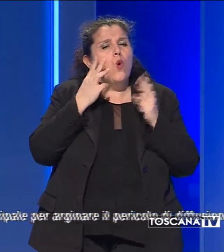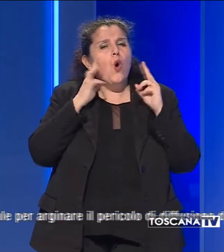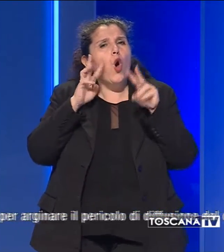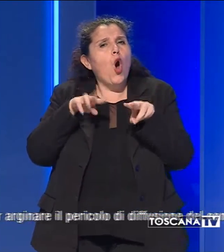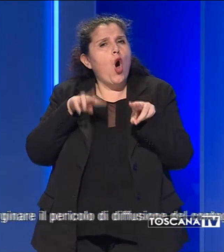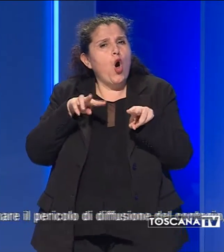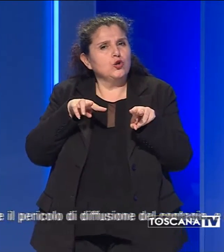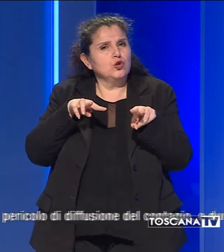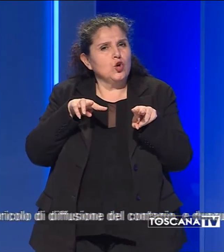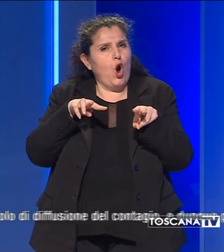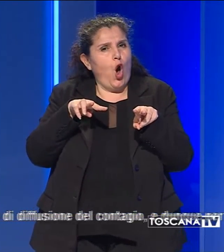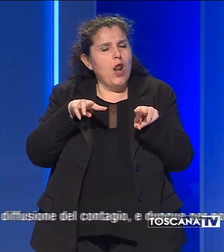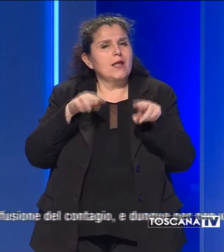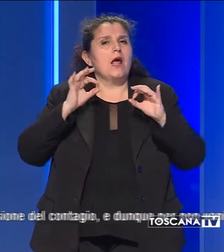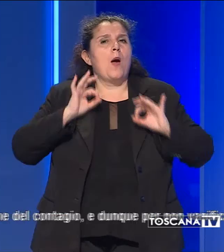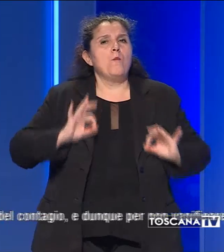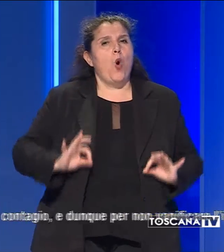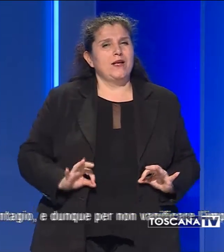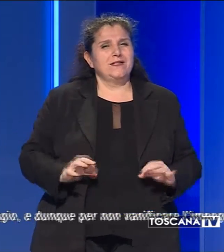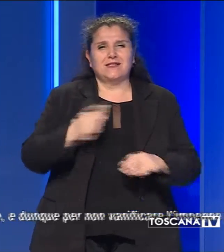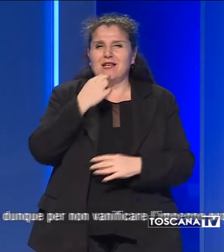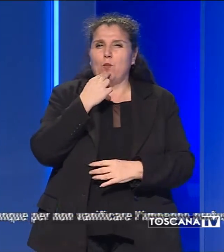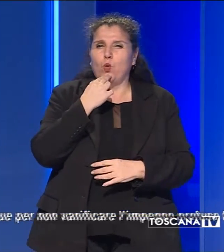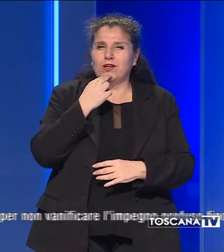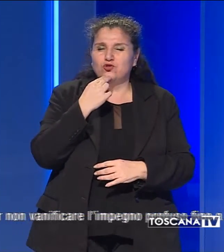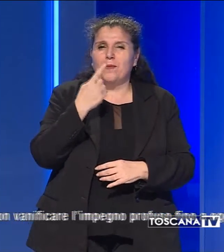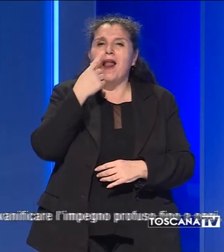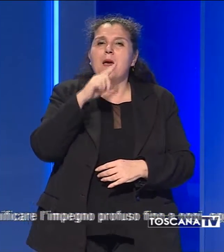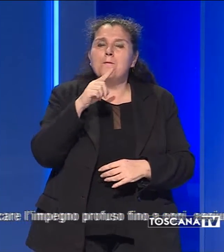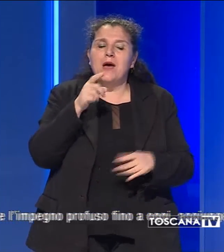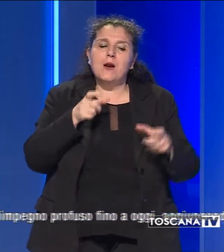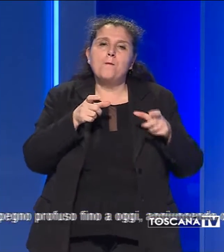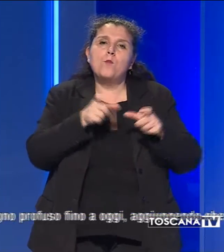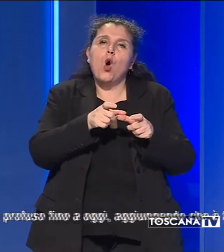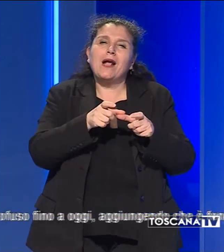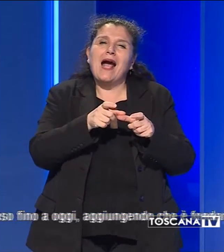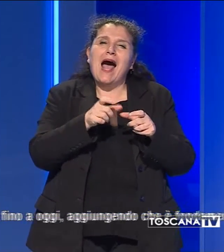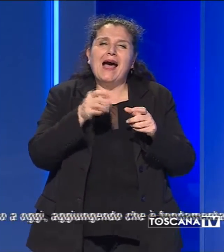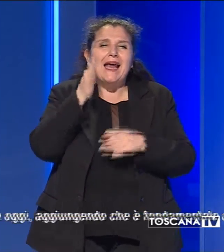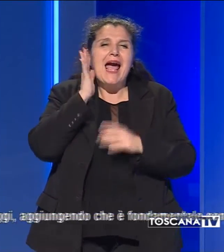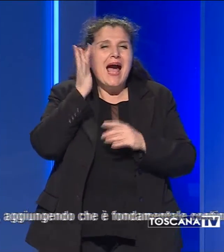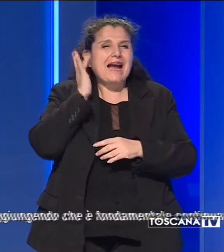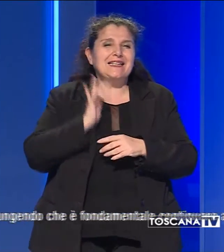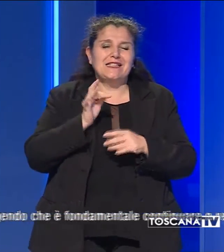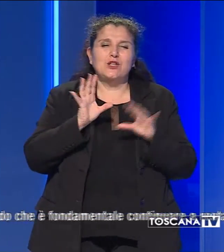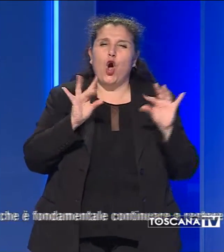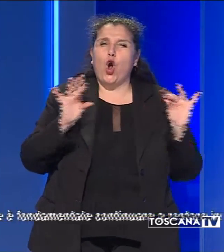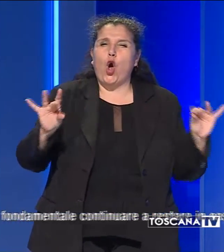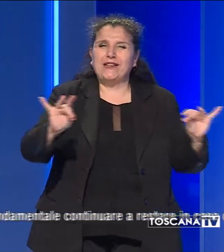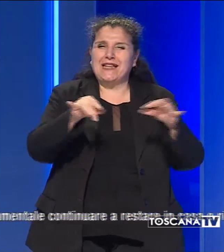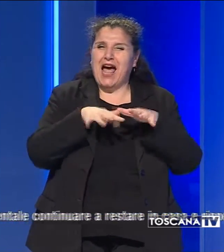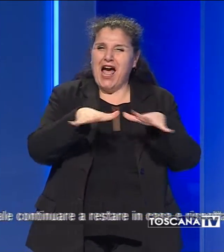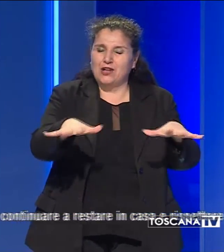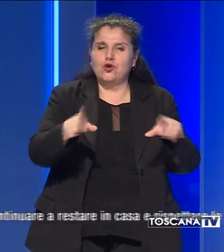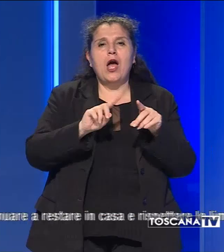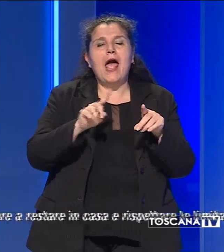controlli da parte della Polizia Municipale per arginare il pericolo di diffusione del contagio e dunque per